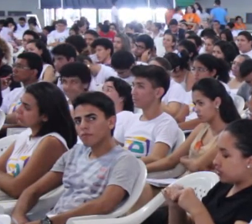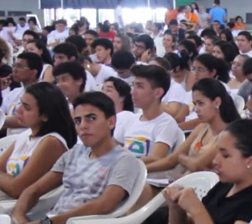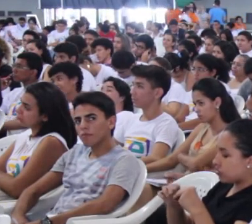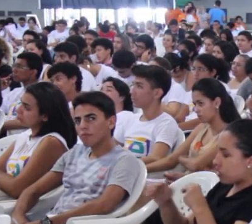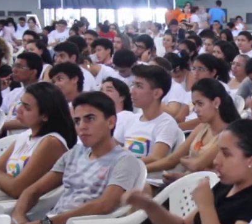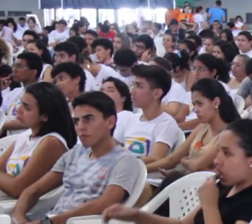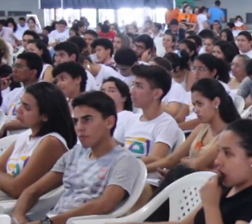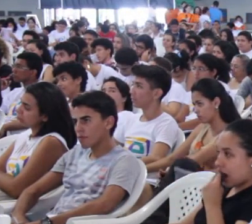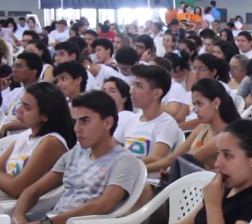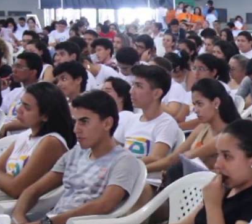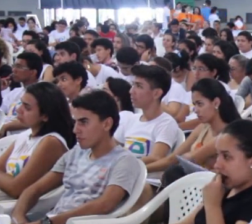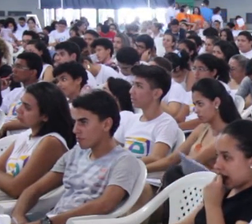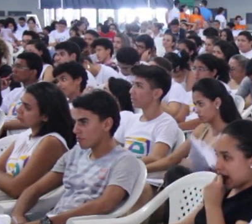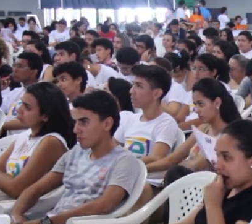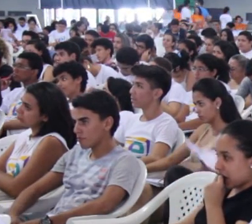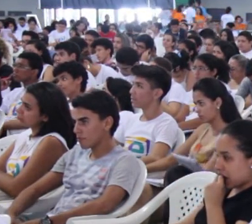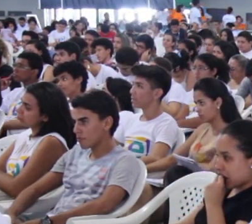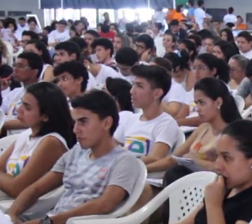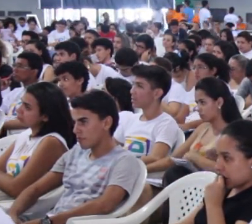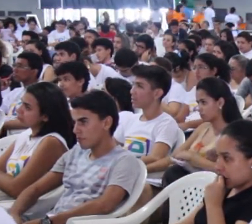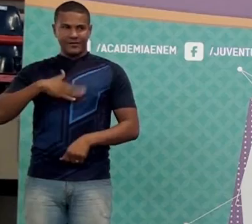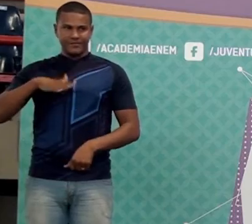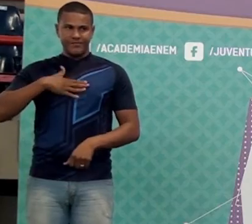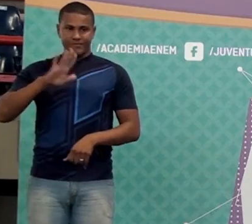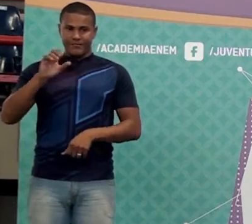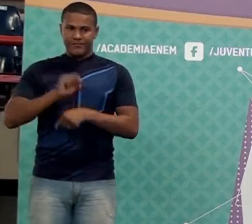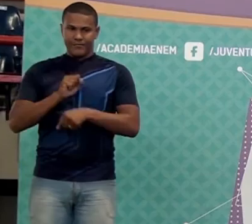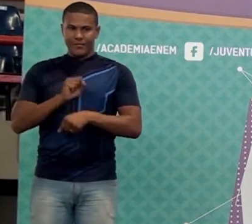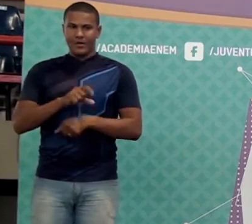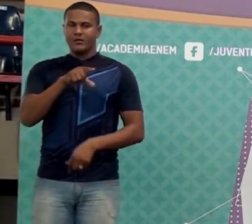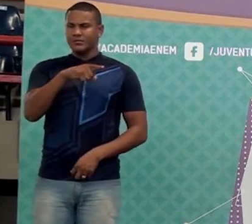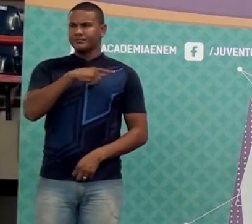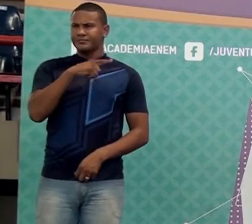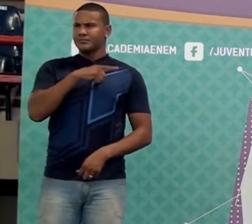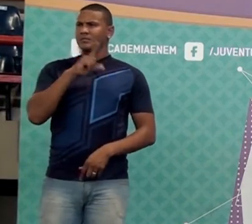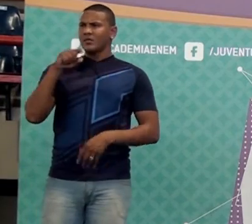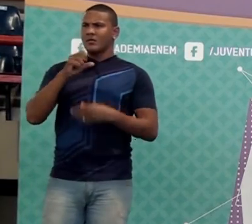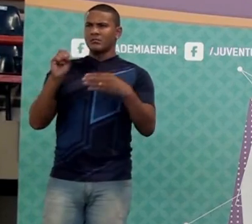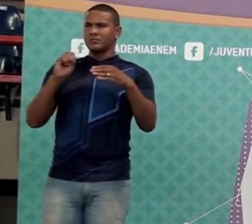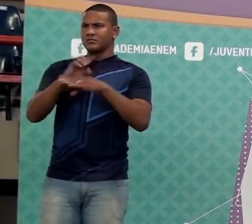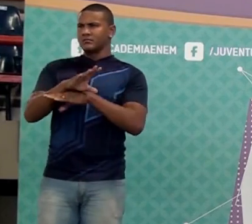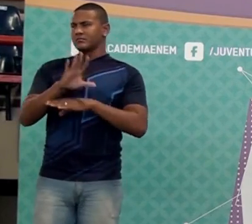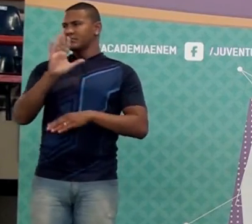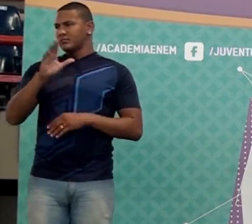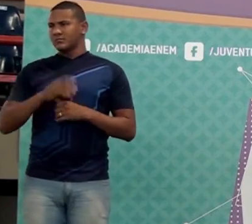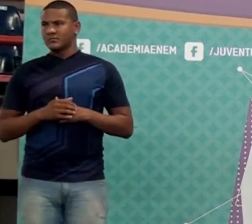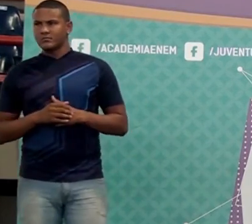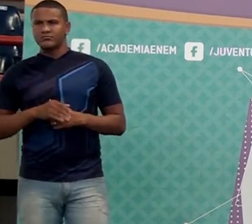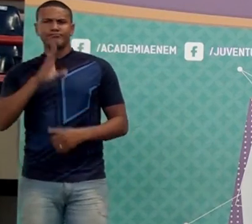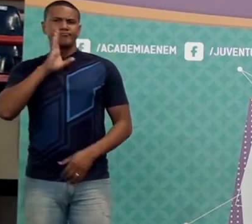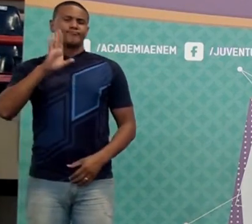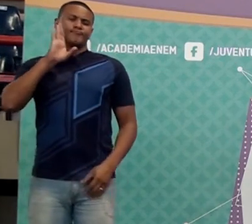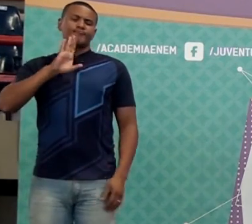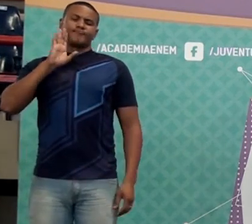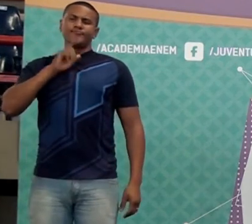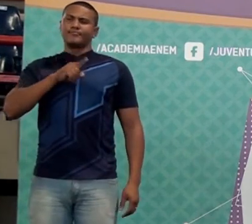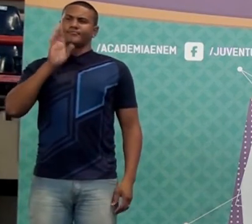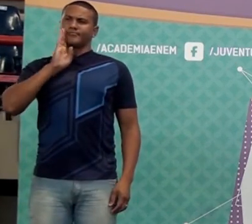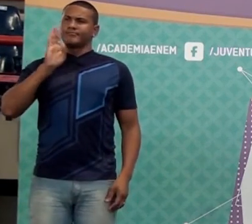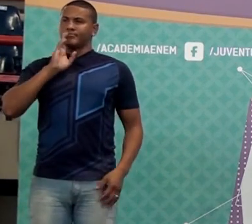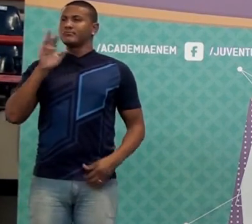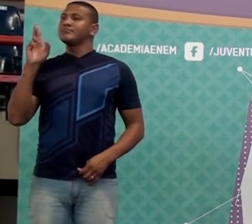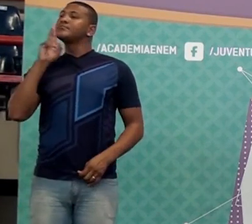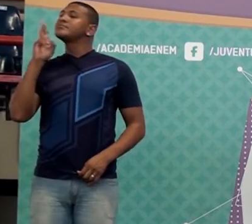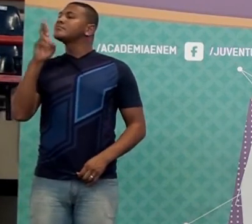construir conhecimento com vocês. Construir conhecimento. Acompanha aí, vai estar tudo postado depois para vocês. Essa é legal demais, ó. Tu vai no